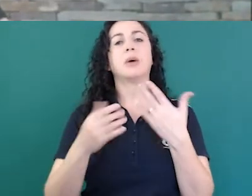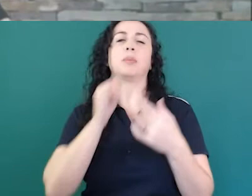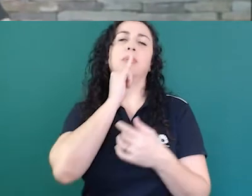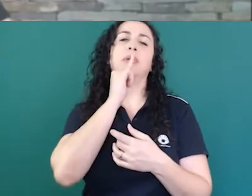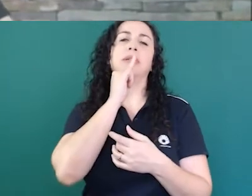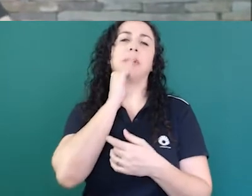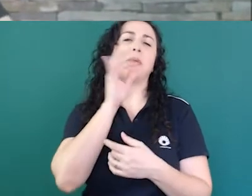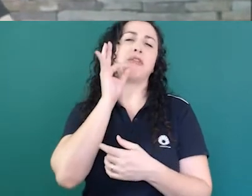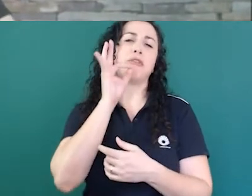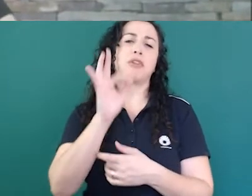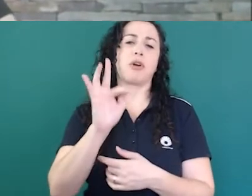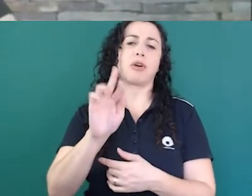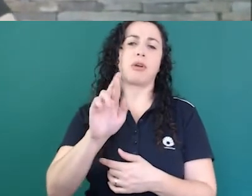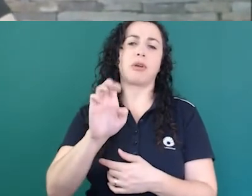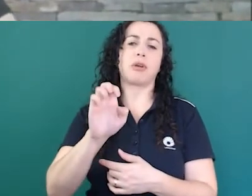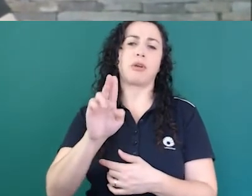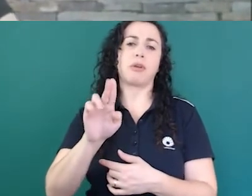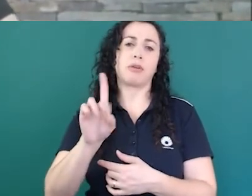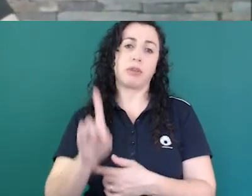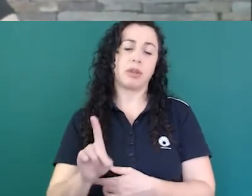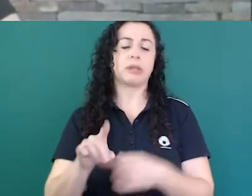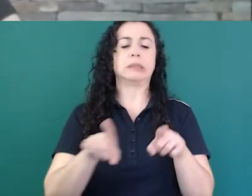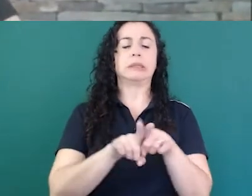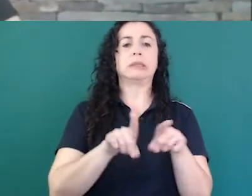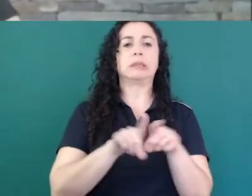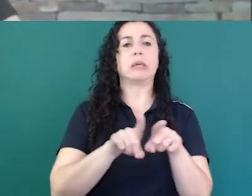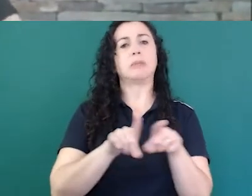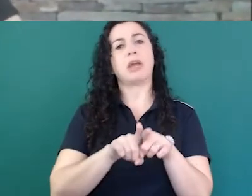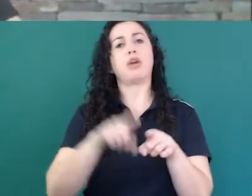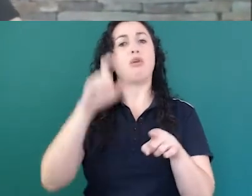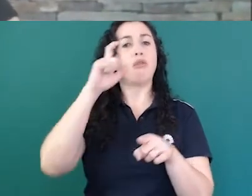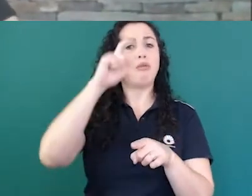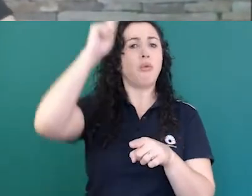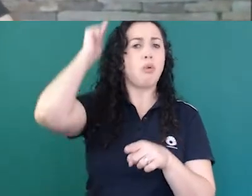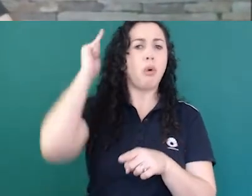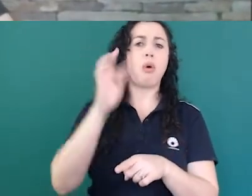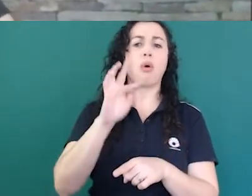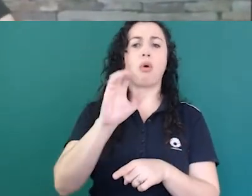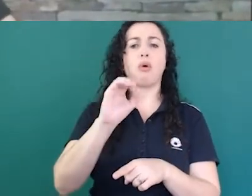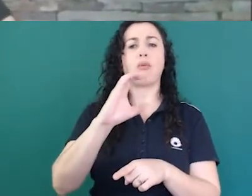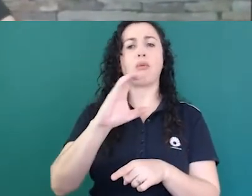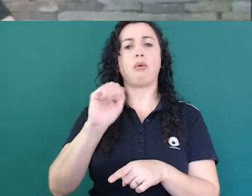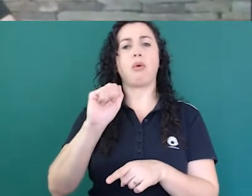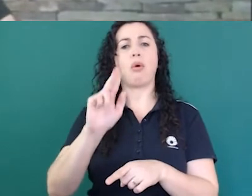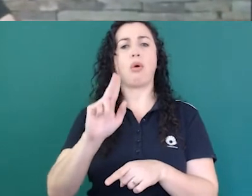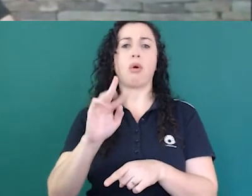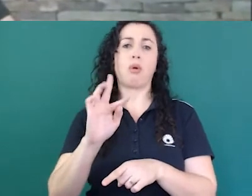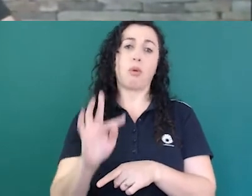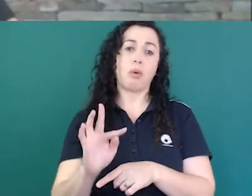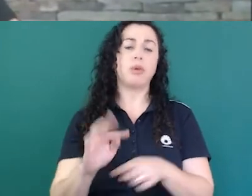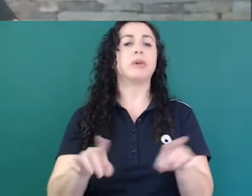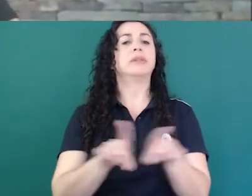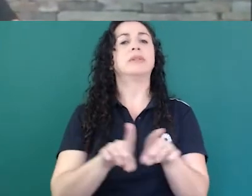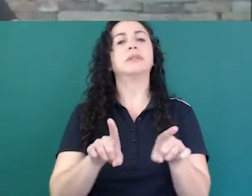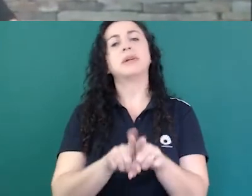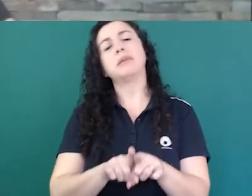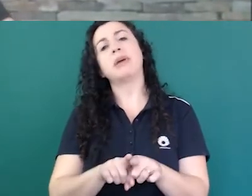Foucault nomeando esses autores e nomeando os termos e a teoria o que eles usam na